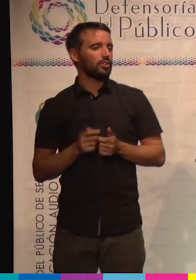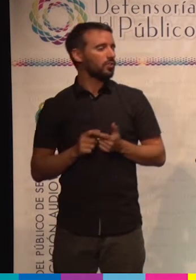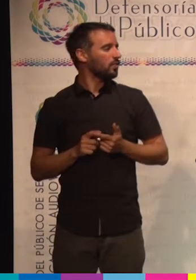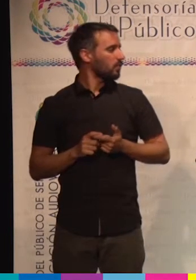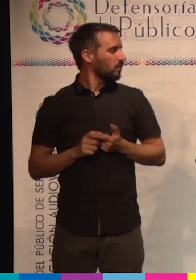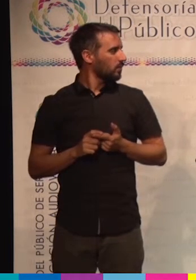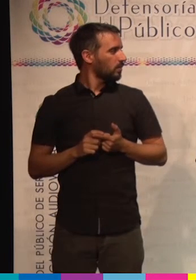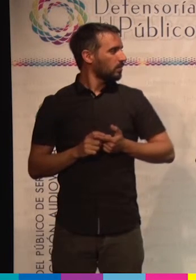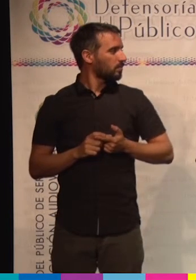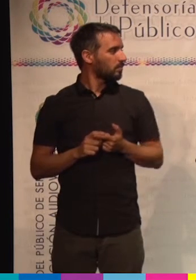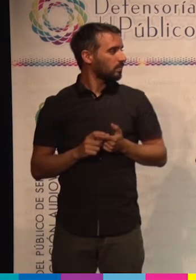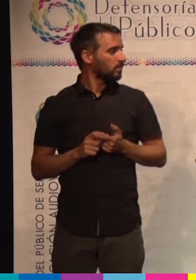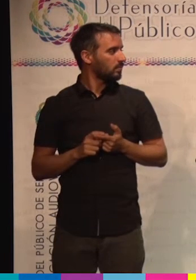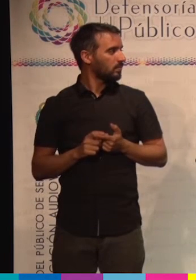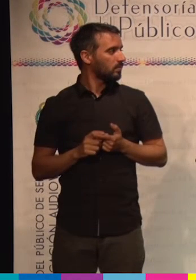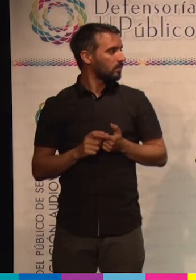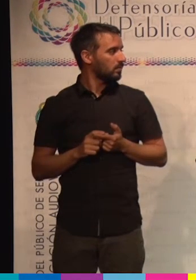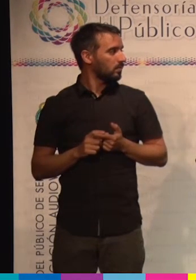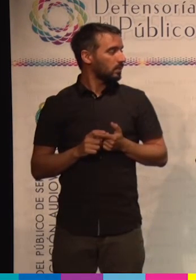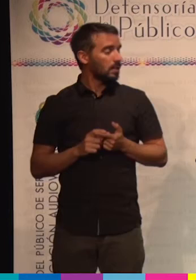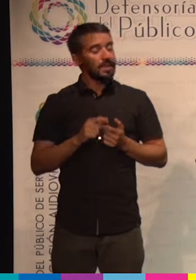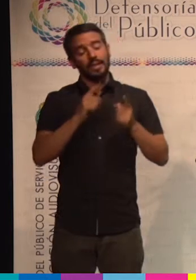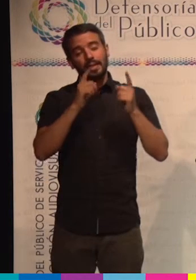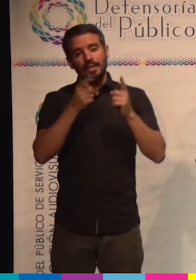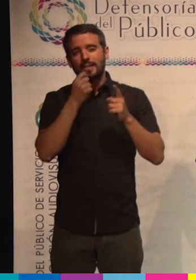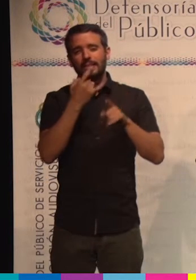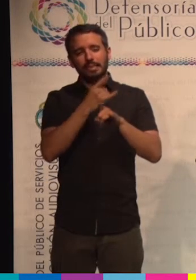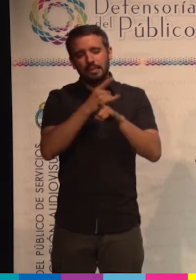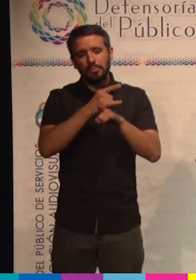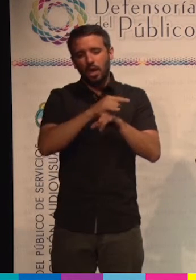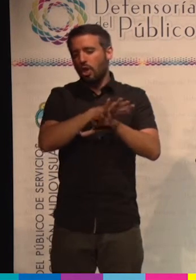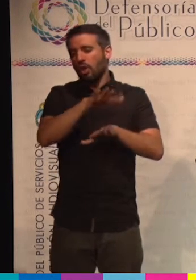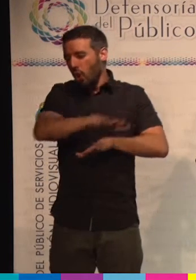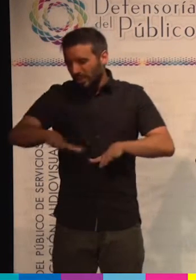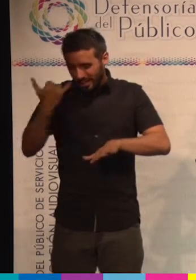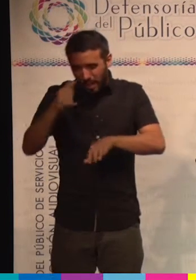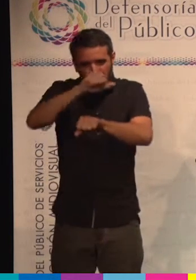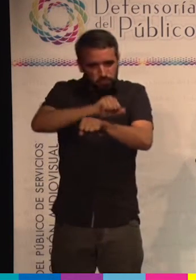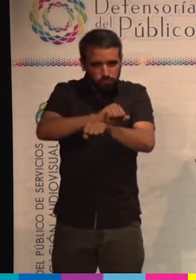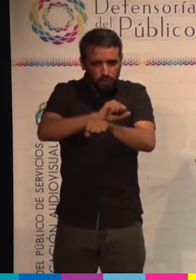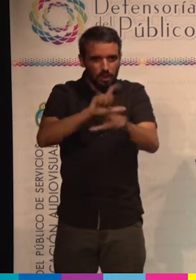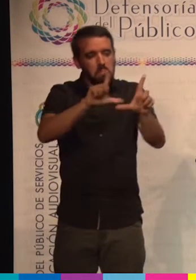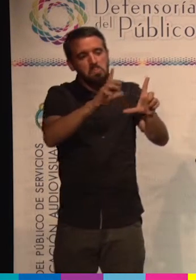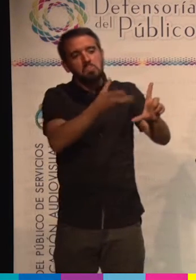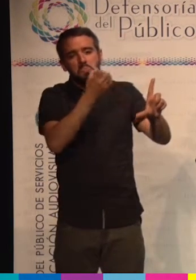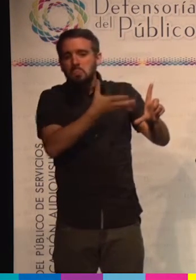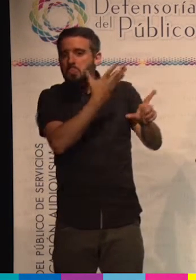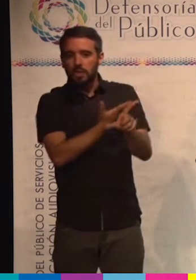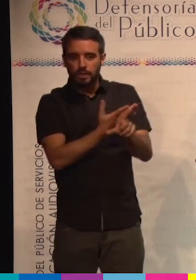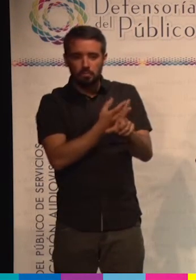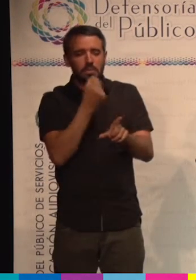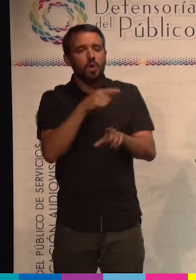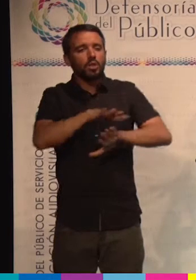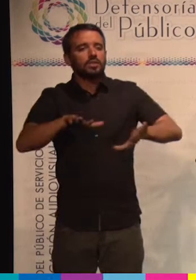Y, bueno, paradójicamente los pibes se identifican con estos medios. Si a un pibe se le pregunta